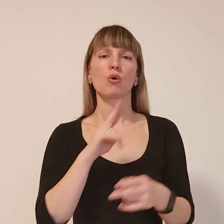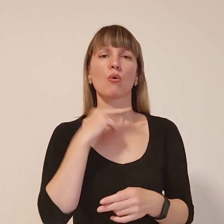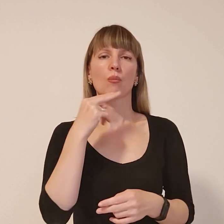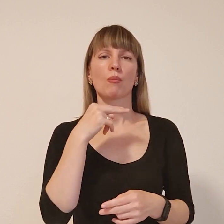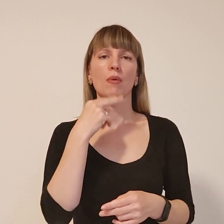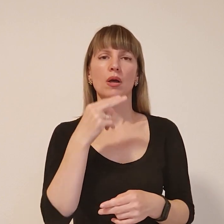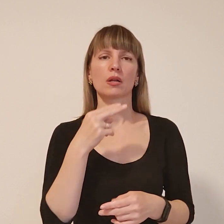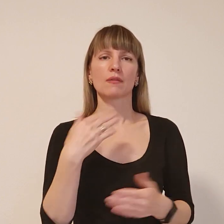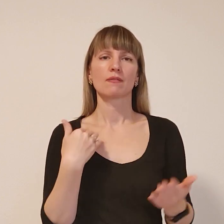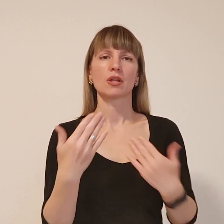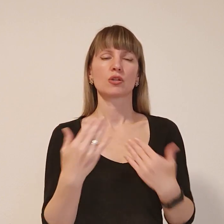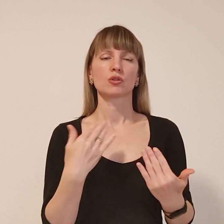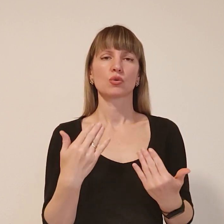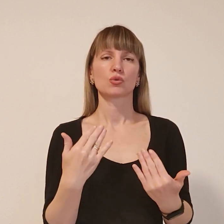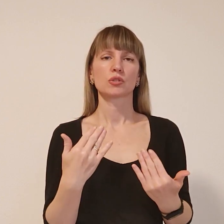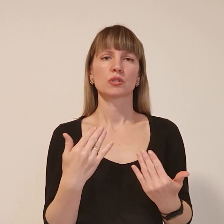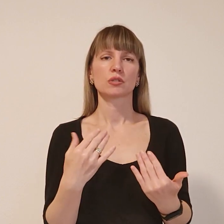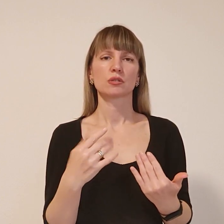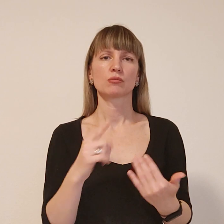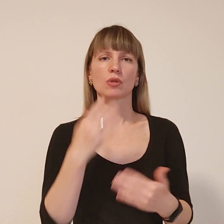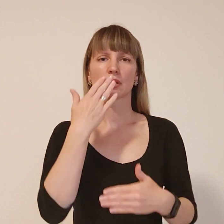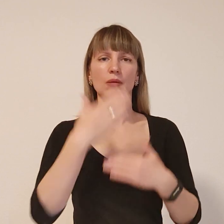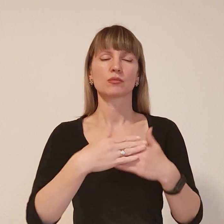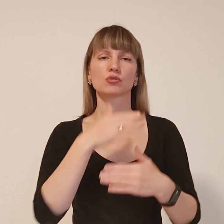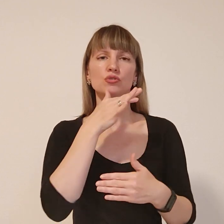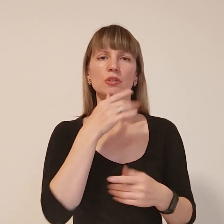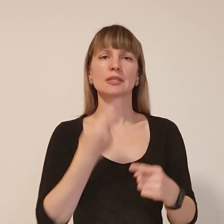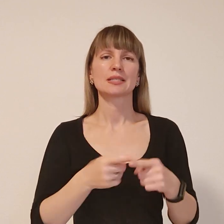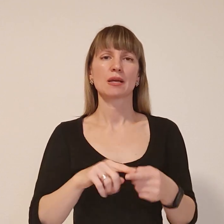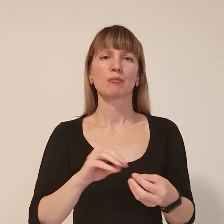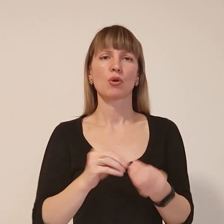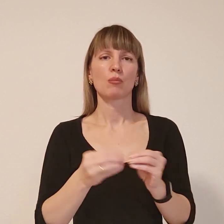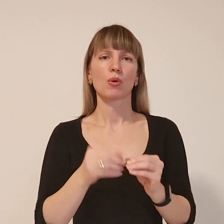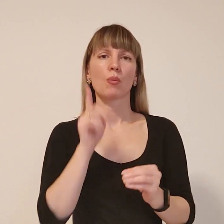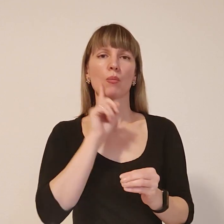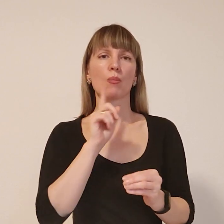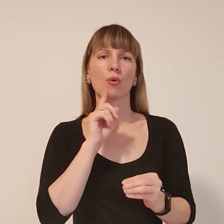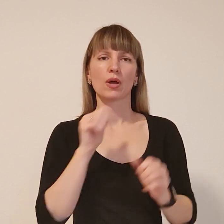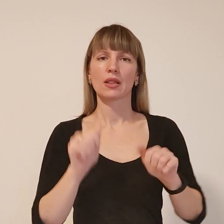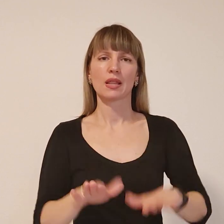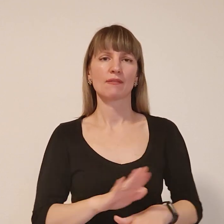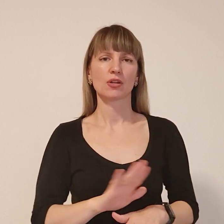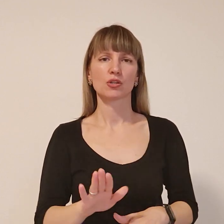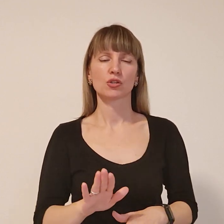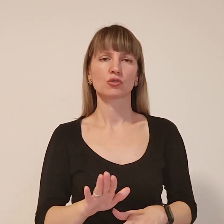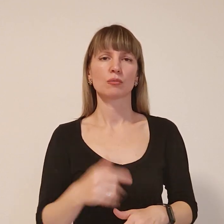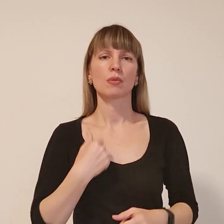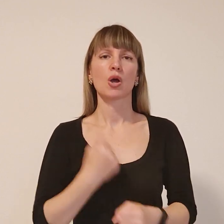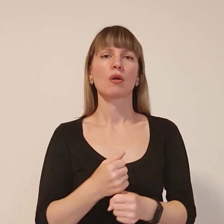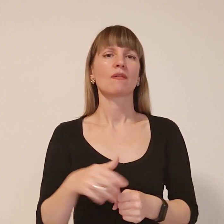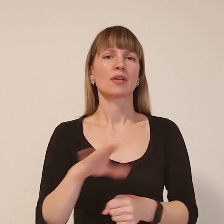відноситися. Звертаю, найближчим часом ця проблема поки що не вирішується. Ми робимо все можливе для того, щоб